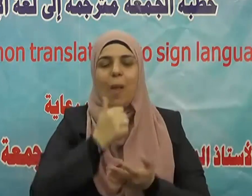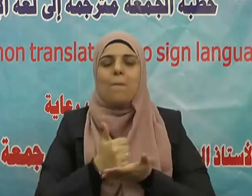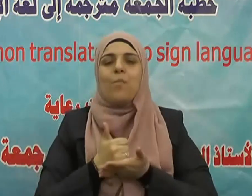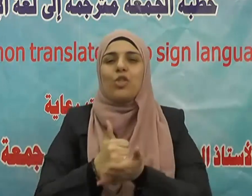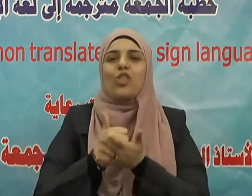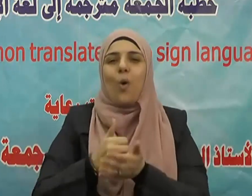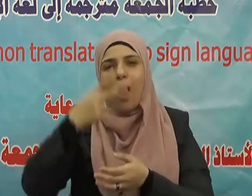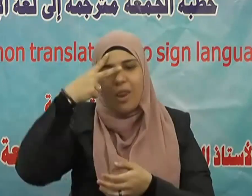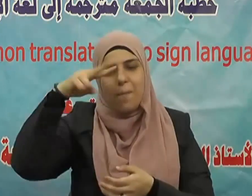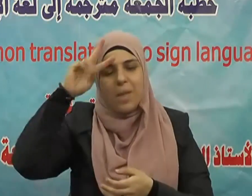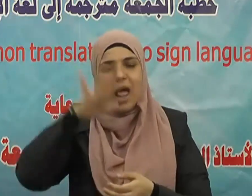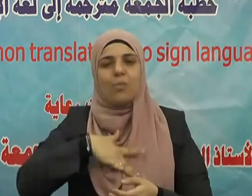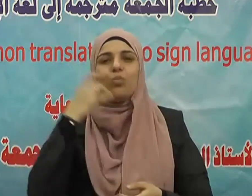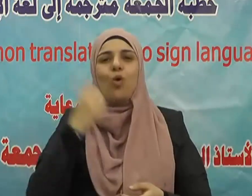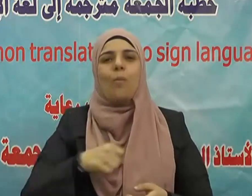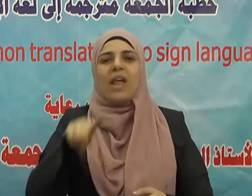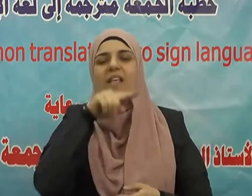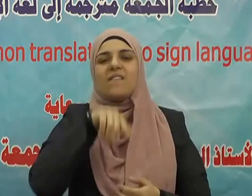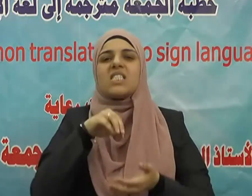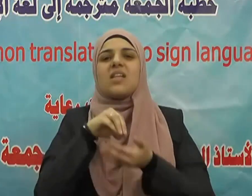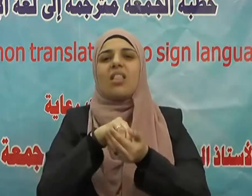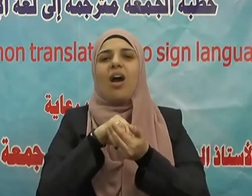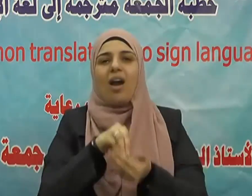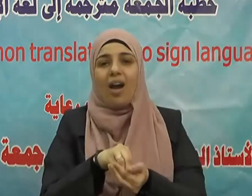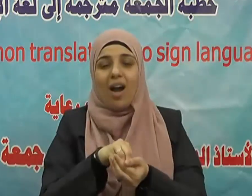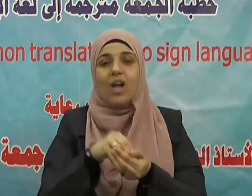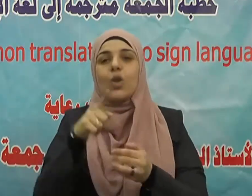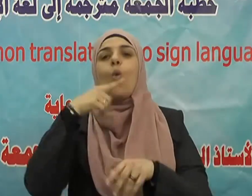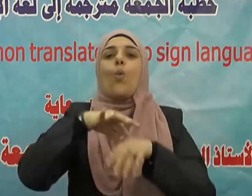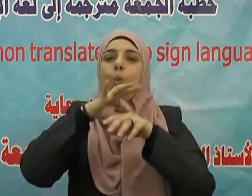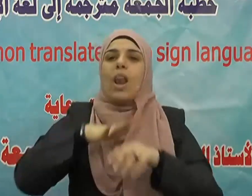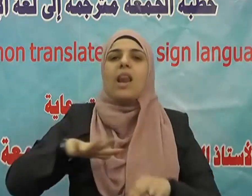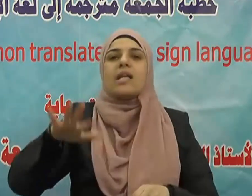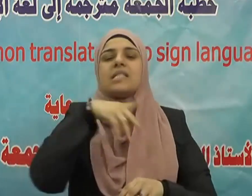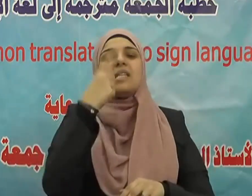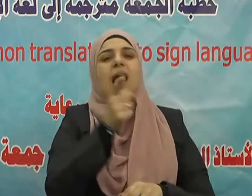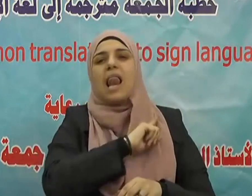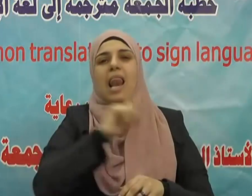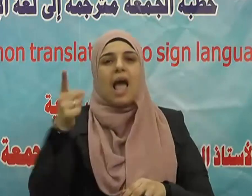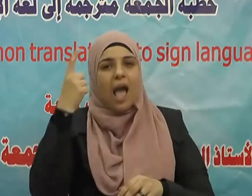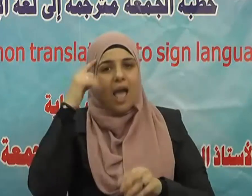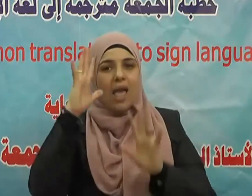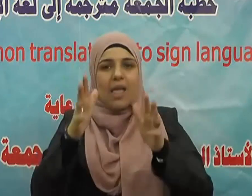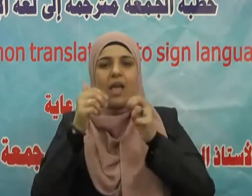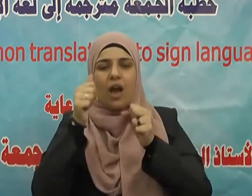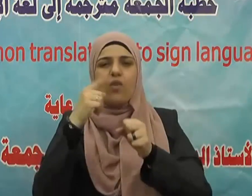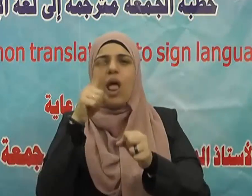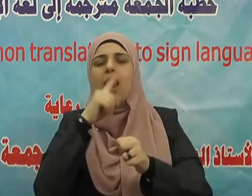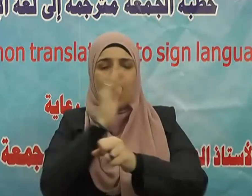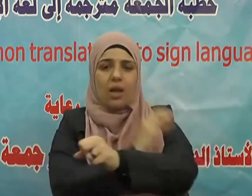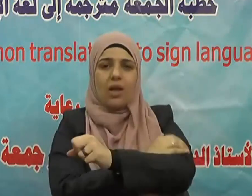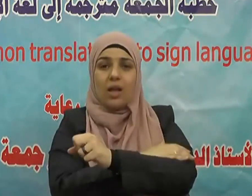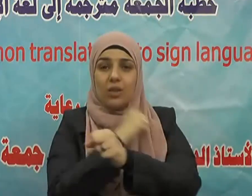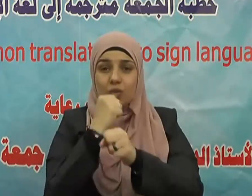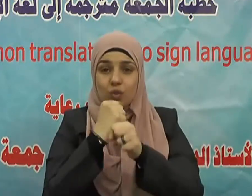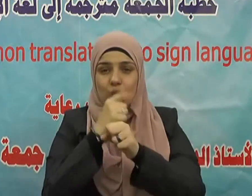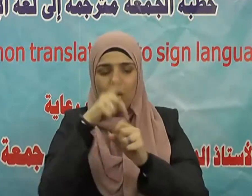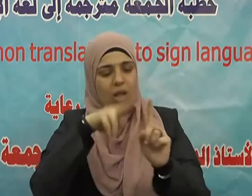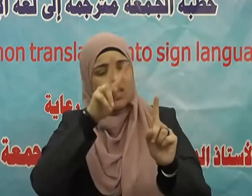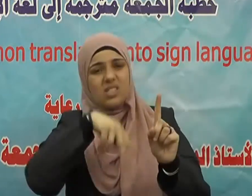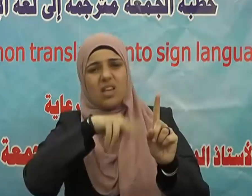الناس ووعيد بهلاك شديد لمن يقع في هذا وعن أبي مسعود